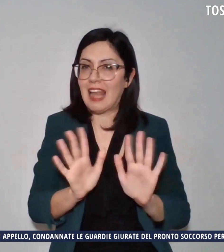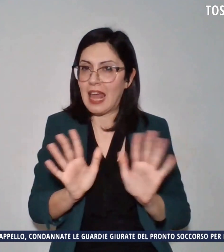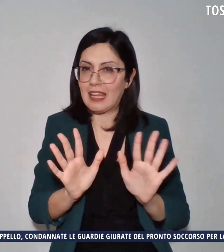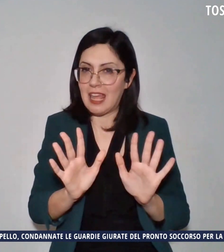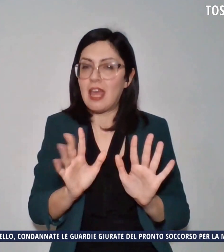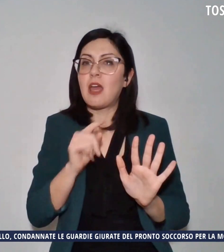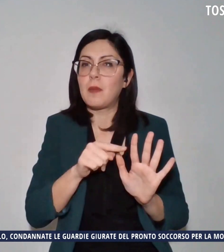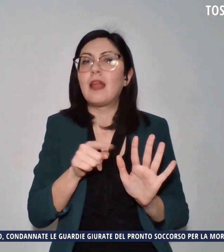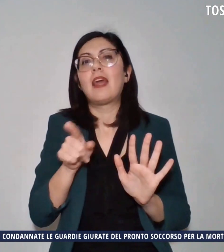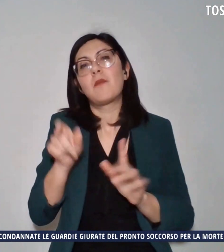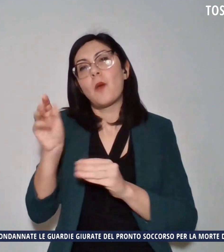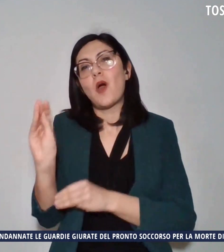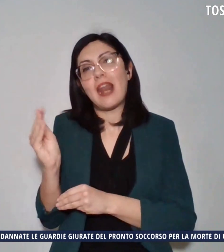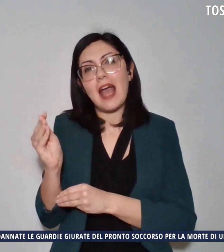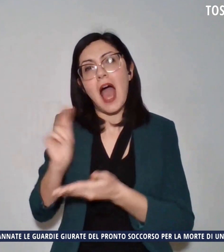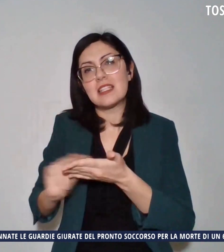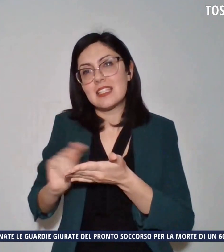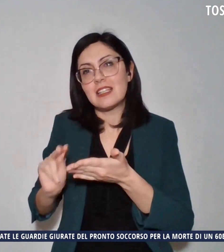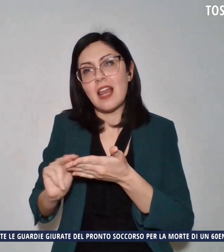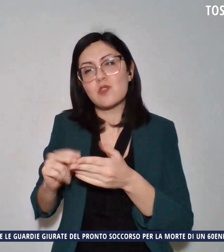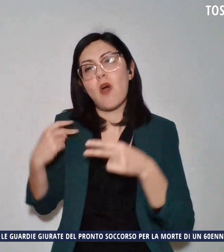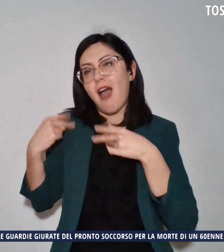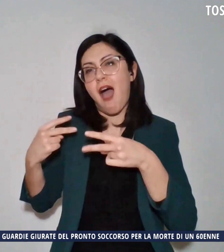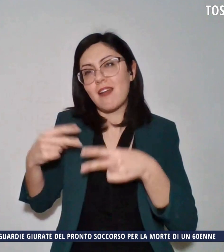ragazzi delle scuole per tantissimi anni.